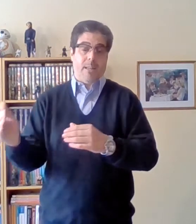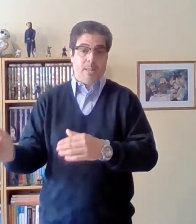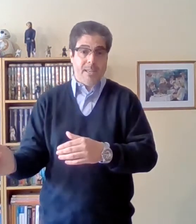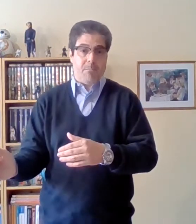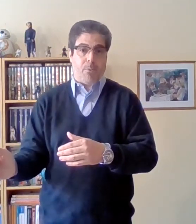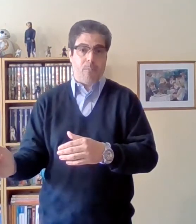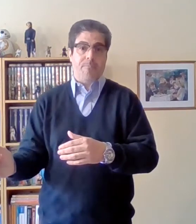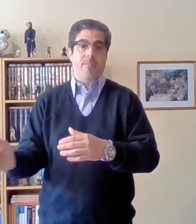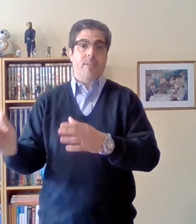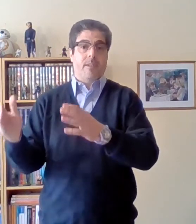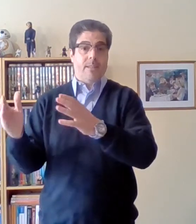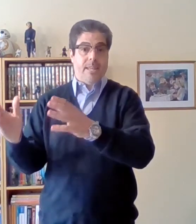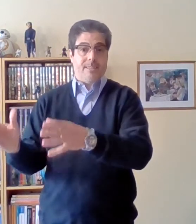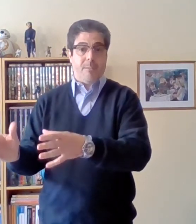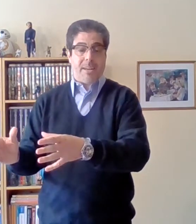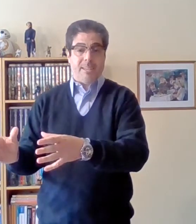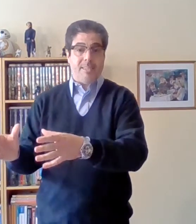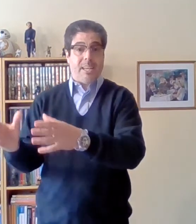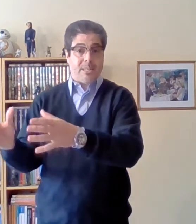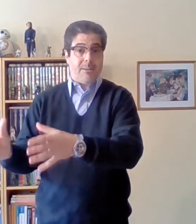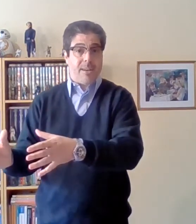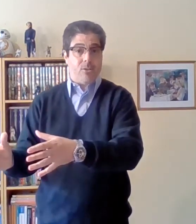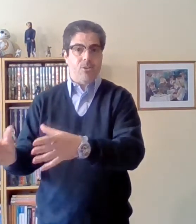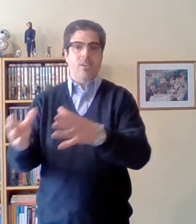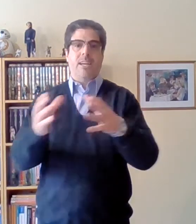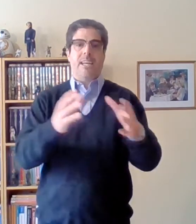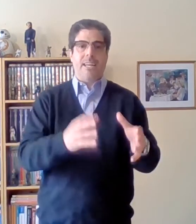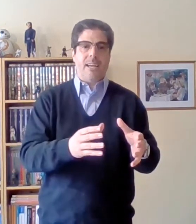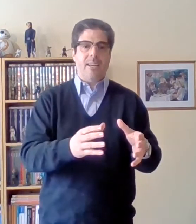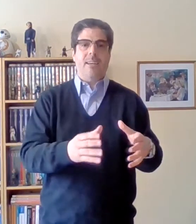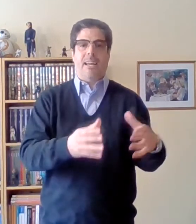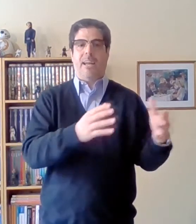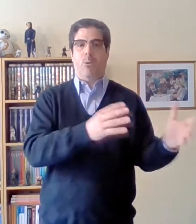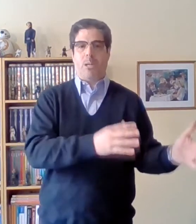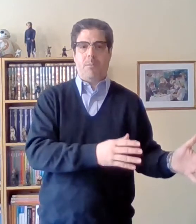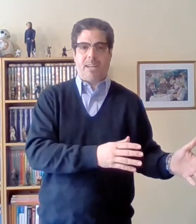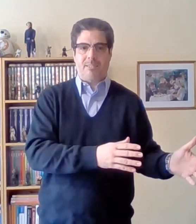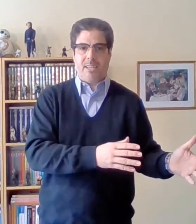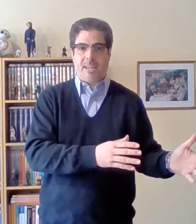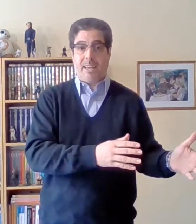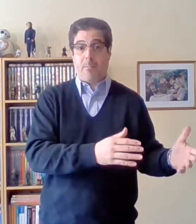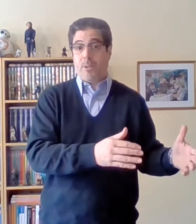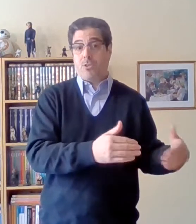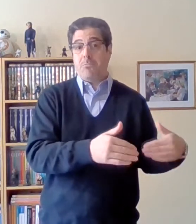tiempo de esa mercancía trabajo genera en las otras mercancías que después son